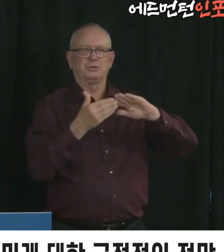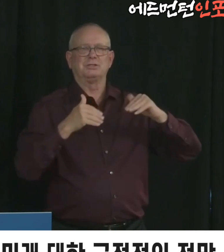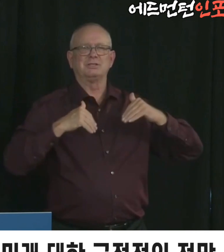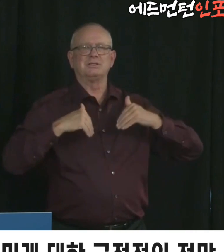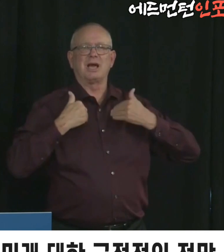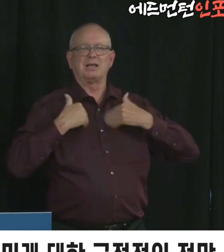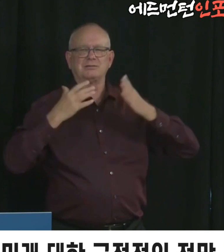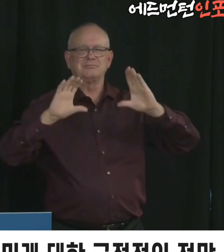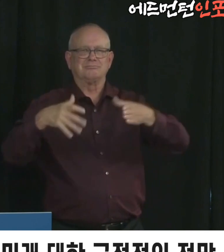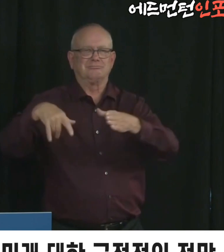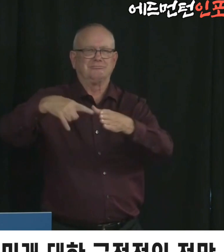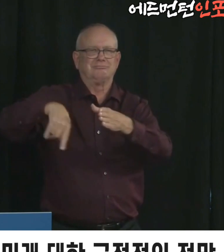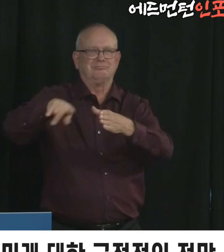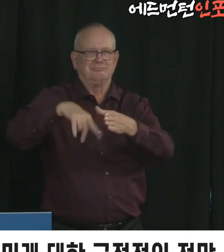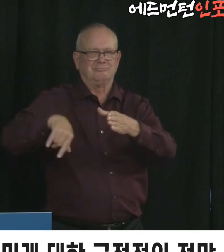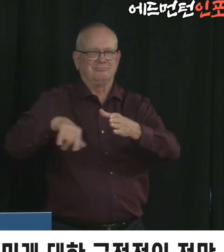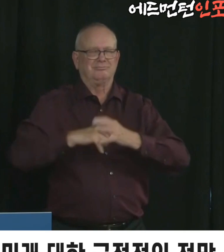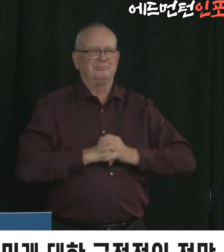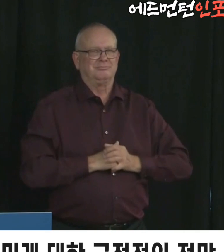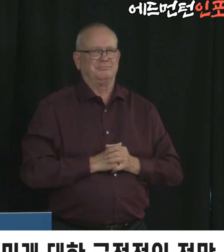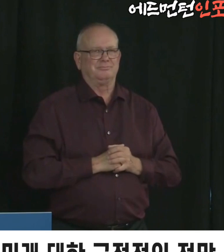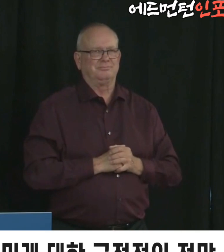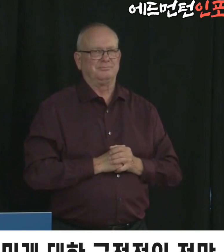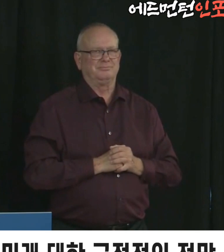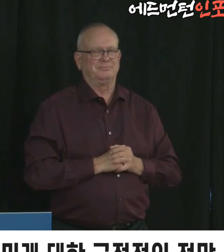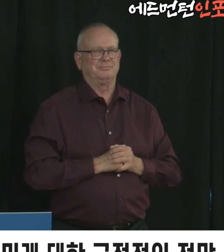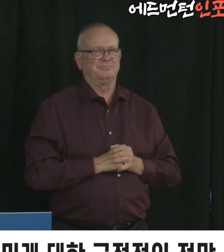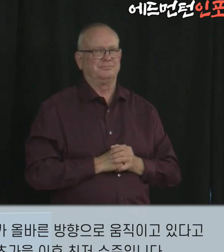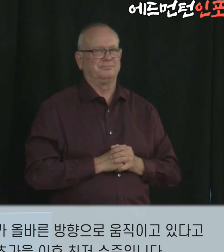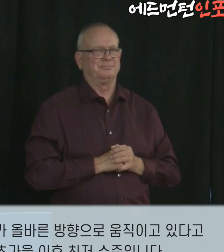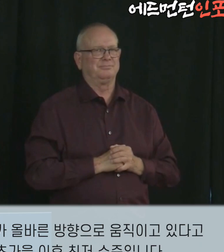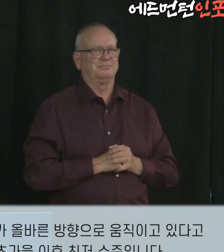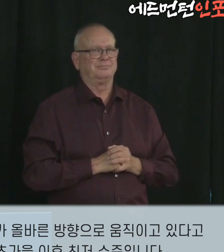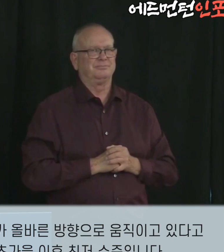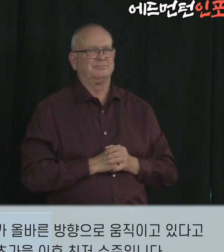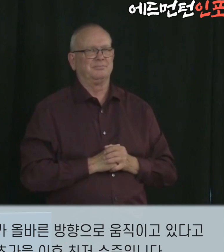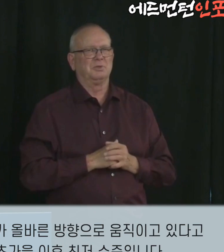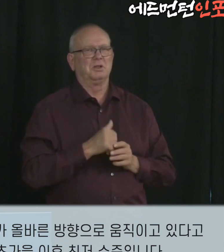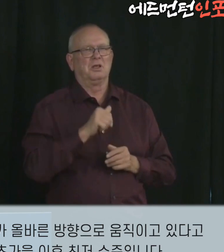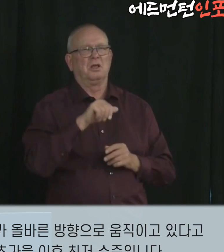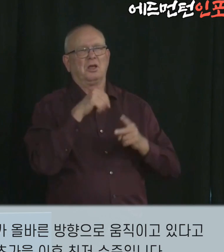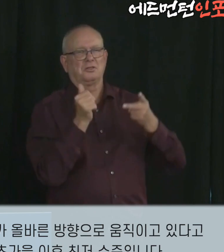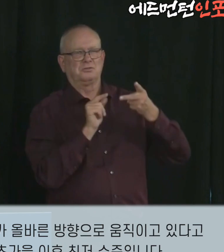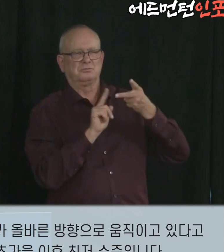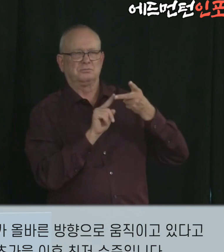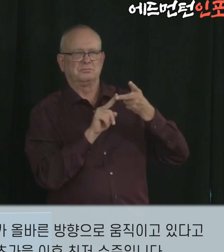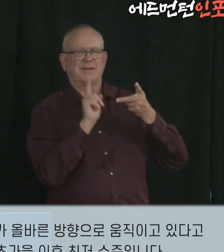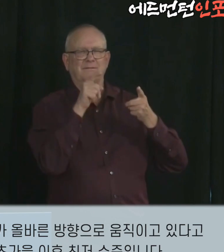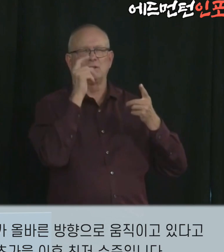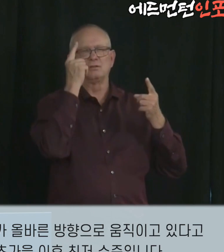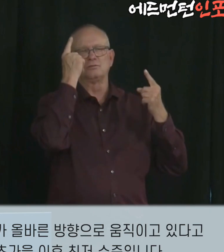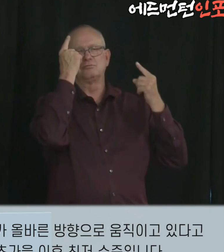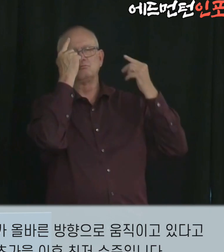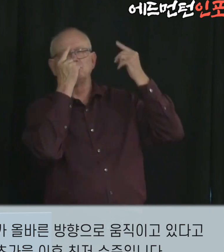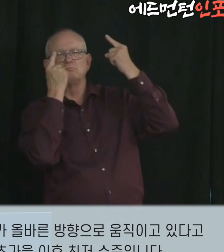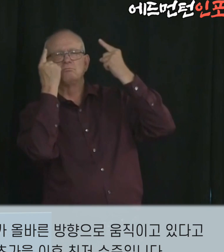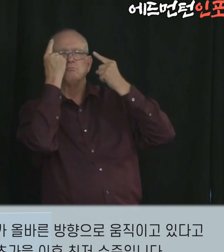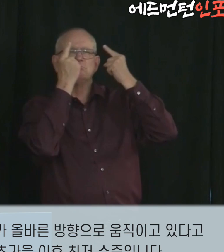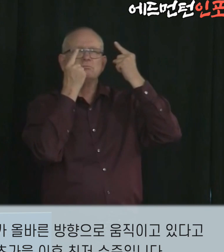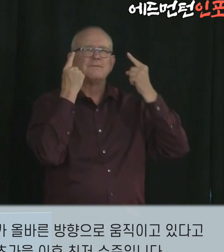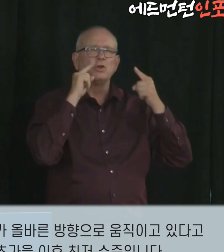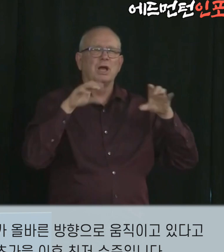엘버타주의 미래에 대한 긍정적인 전망을 전달했습니다. 흰쇼 박사는 전체적으로 코비드 현황 숫자가